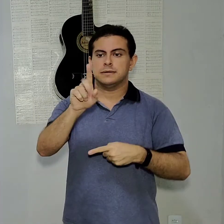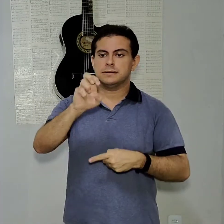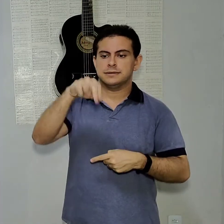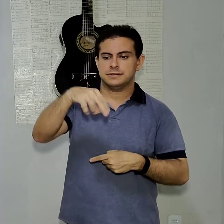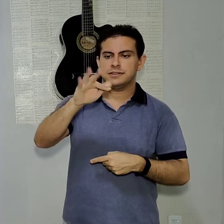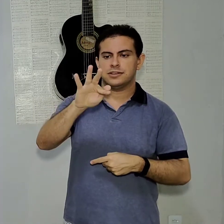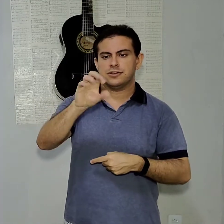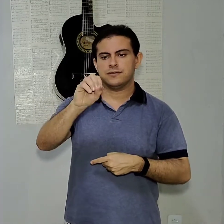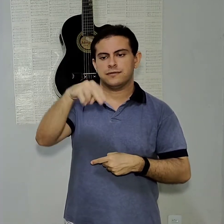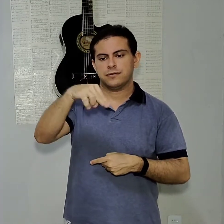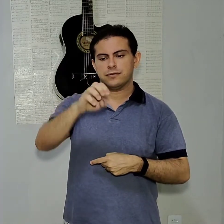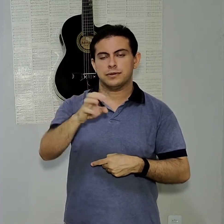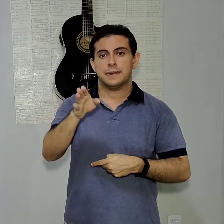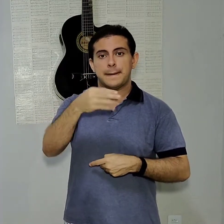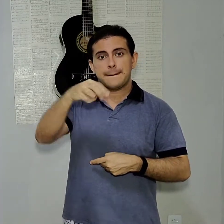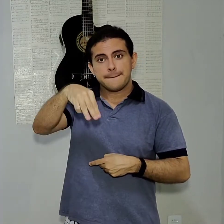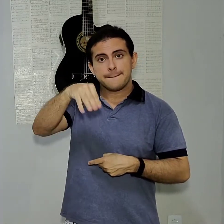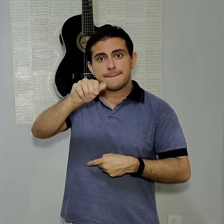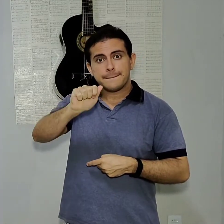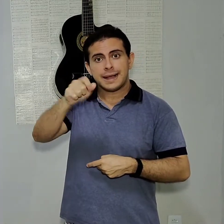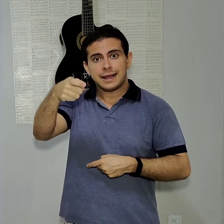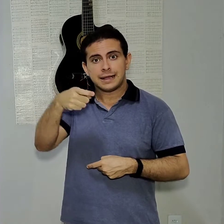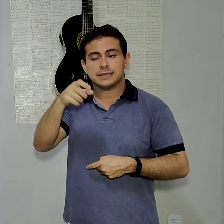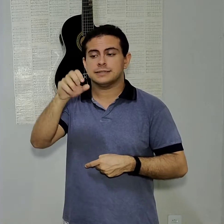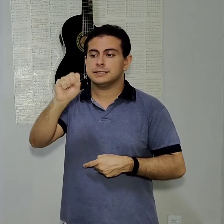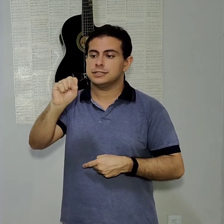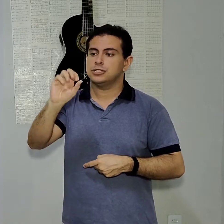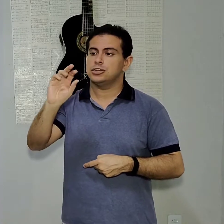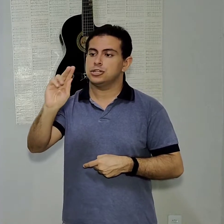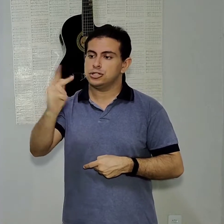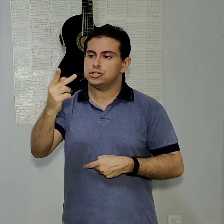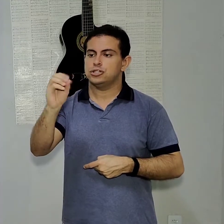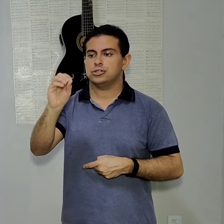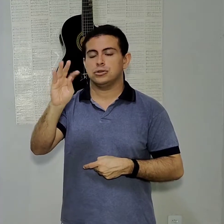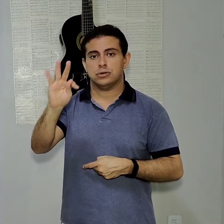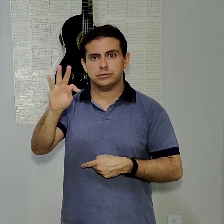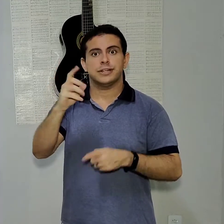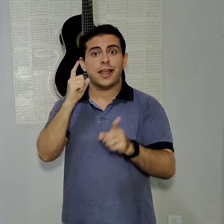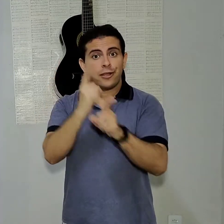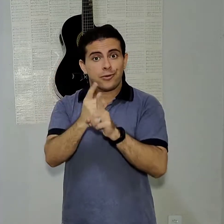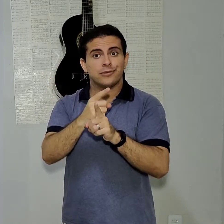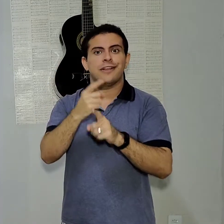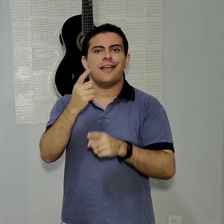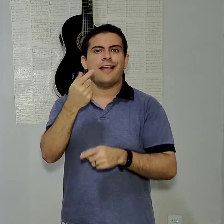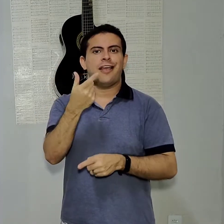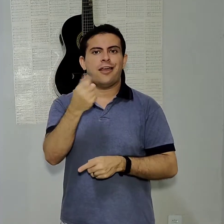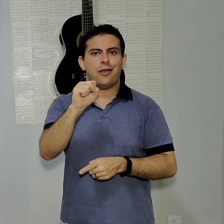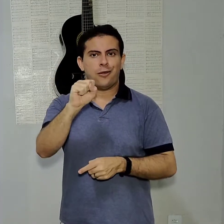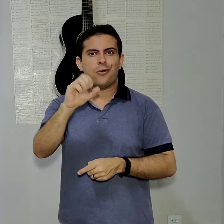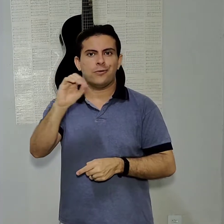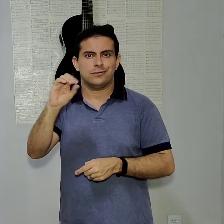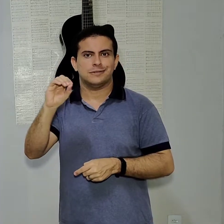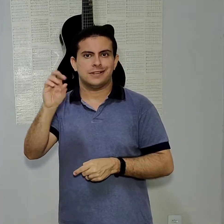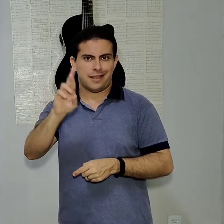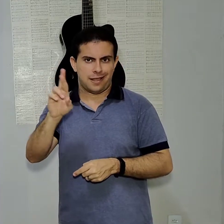Eu encontrei ele em uma promoção de R$800. Claro que é aquela de 32 GB, né? Não sei como a